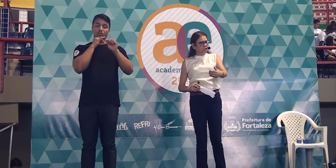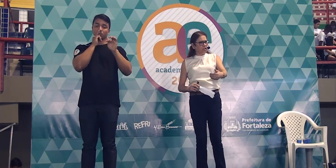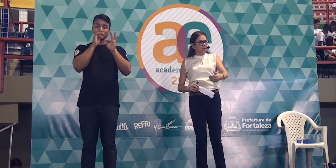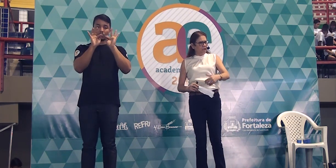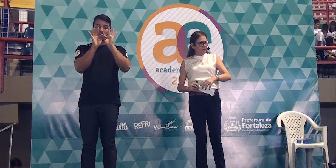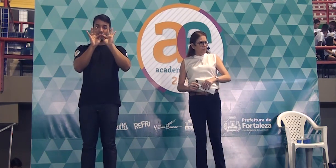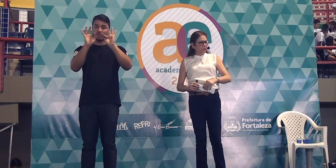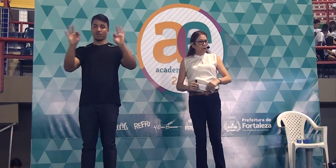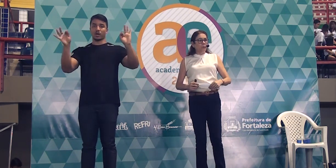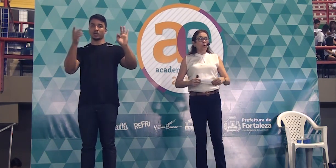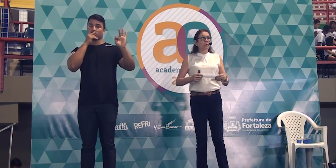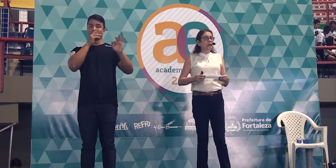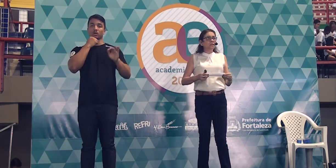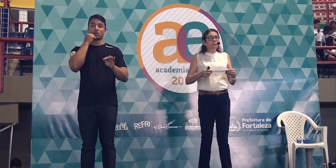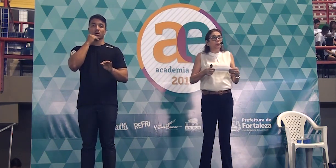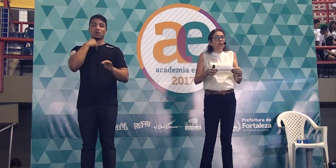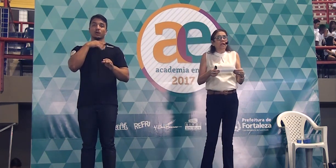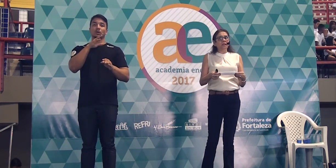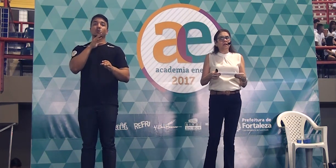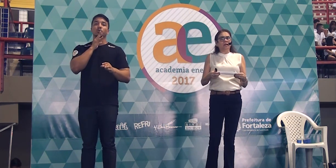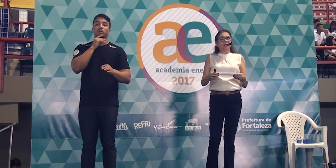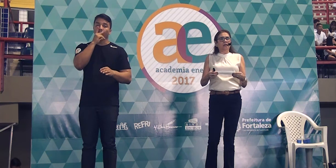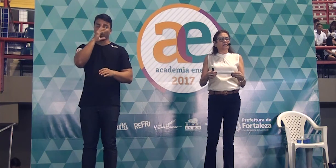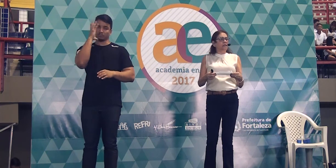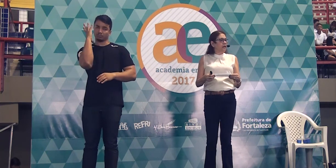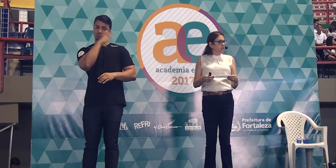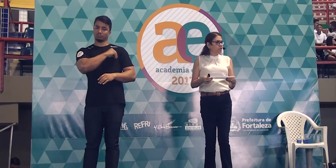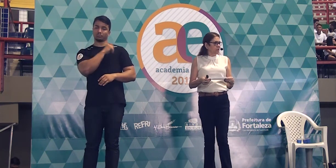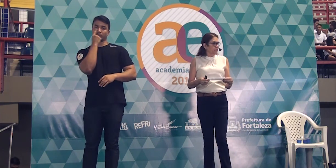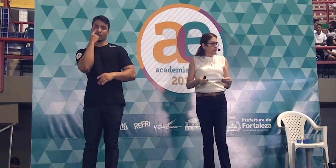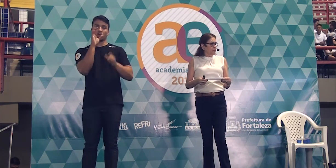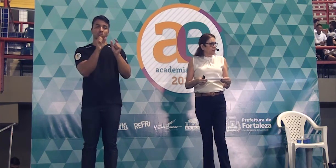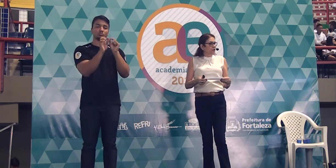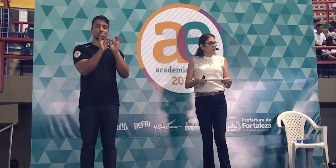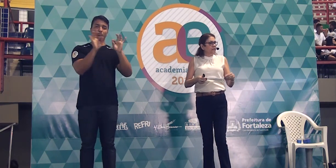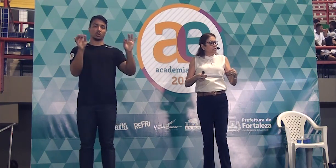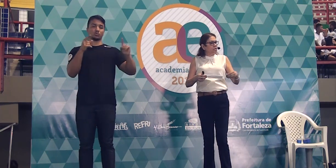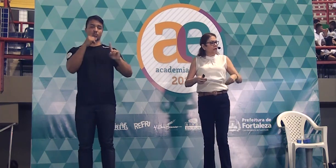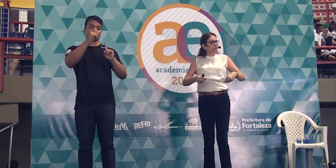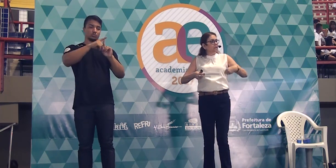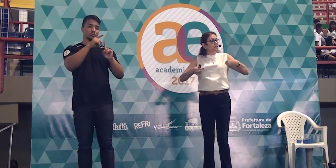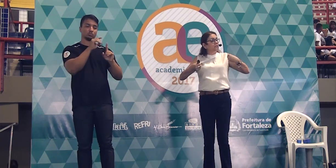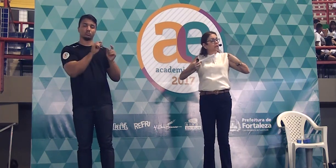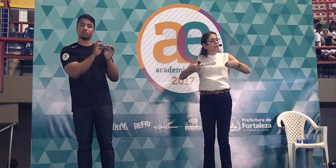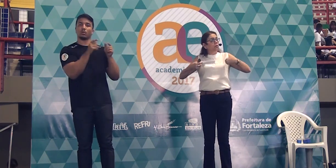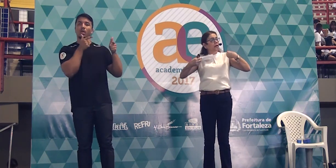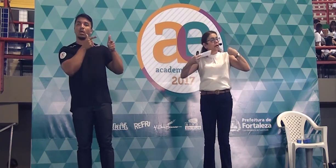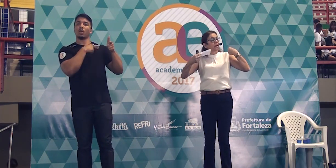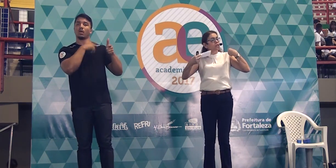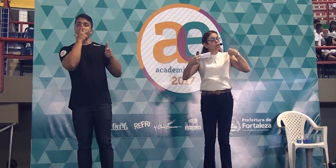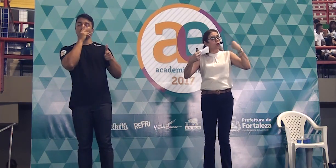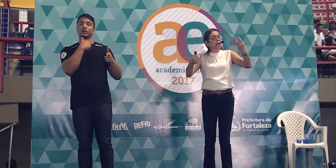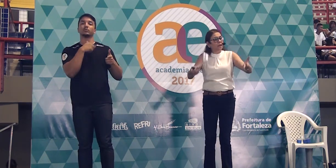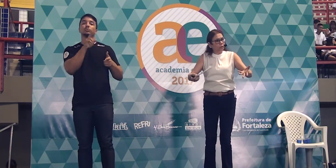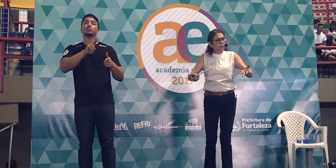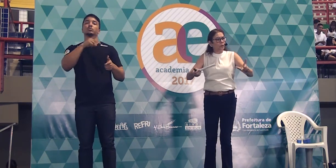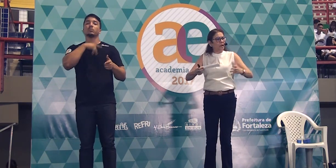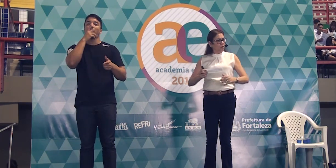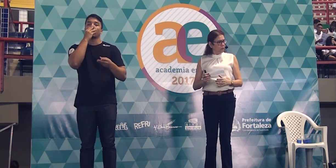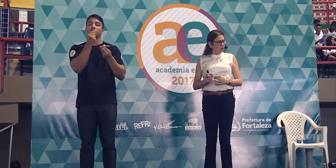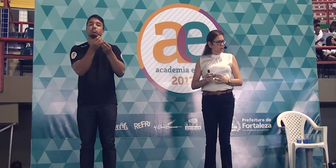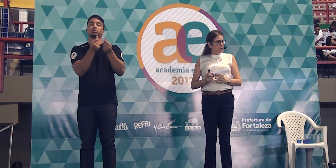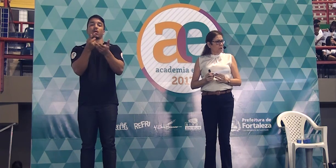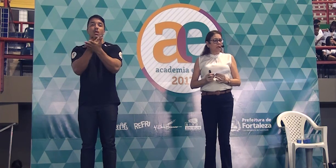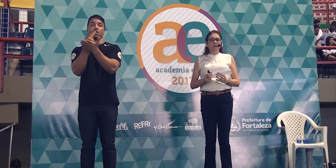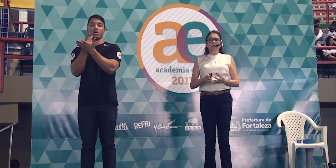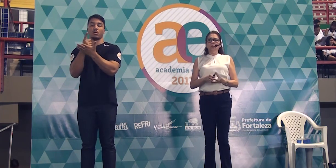clichê, por mais bonita que ela seja, você está sendo jogado para